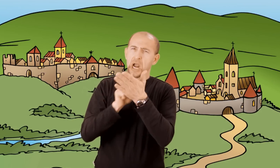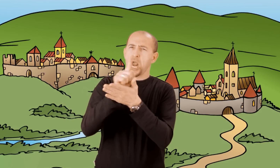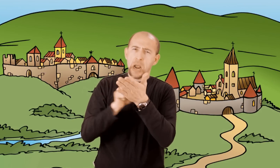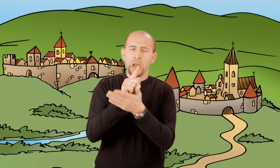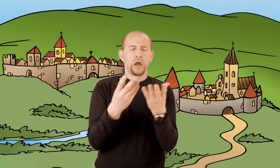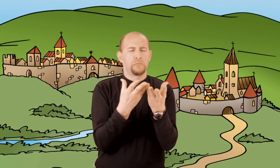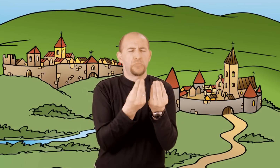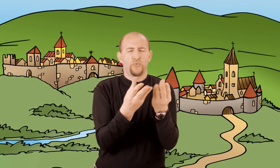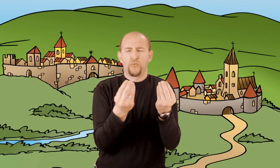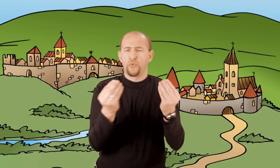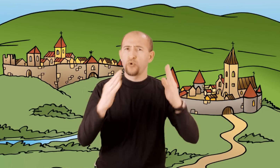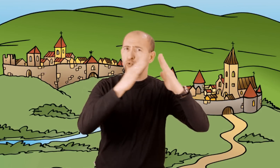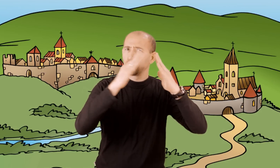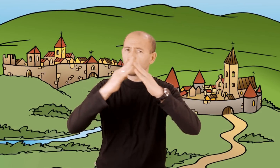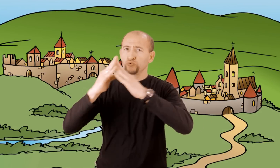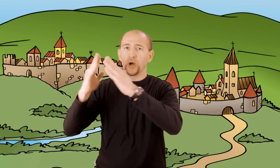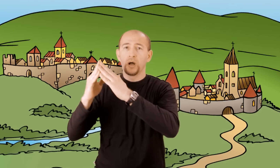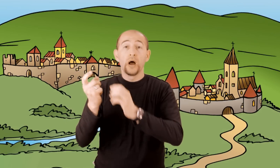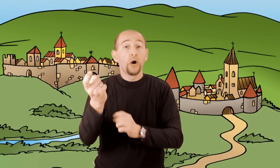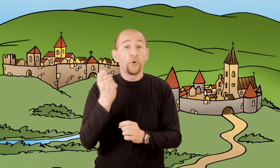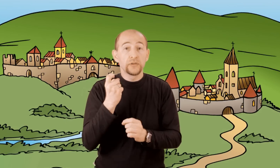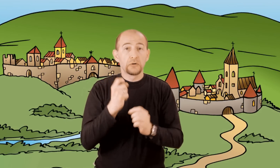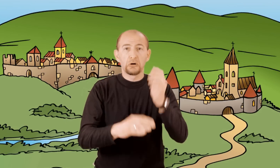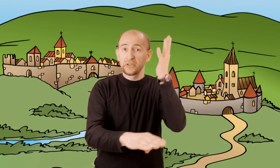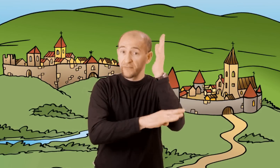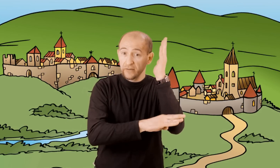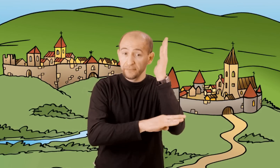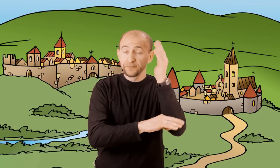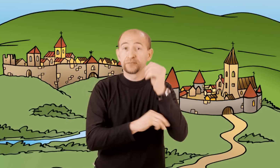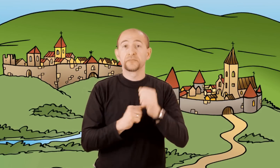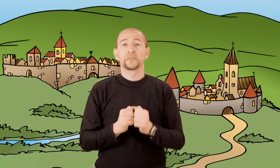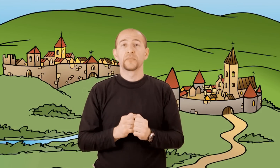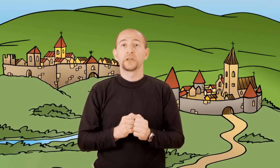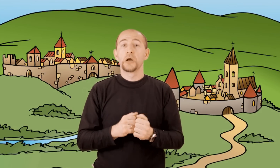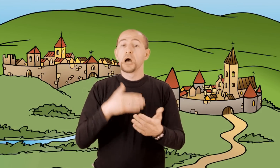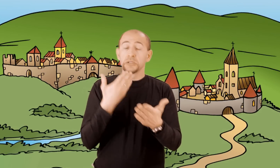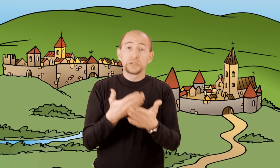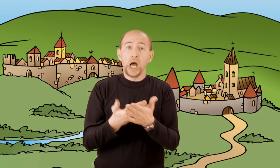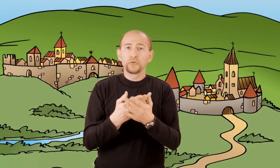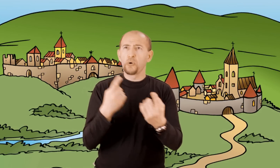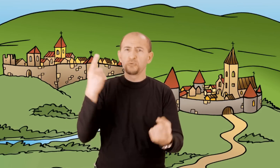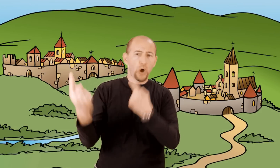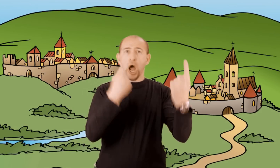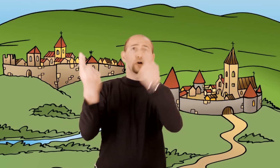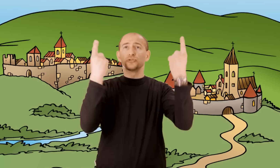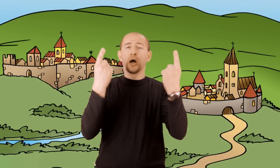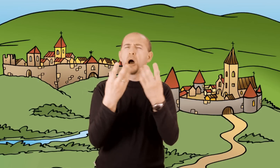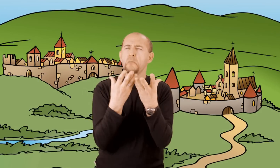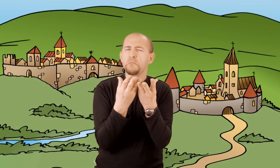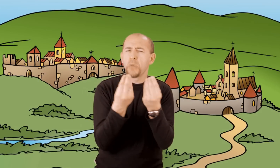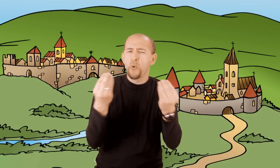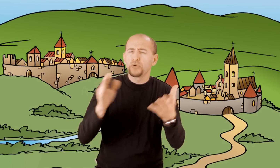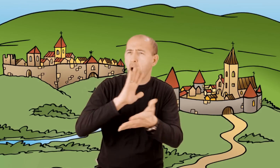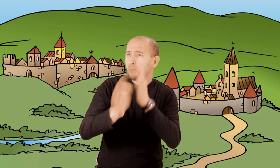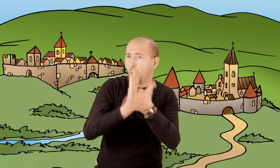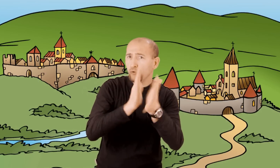U to vrijeme većina kuća je bila izgrađena od drva i zato su se veliki požari često događali